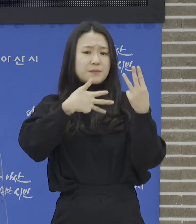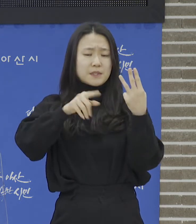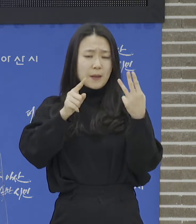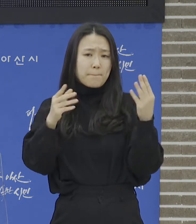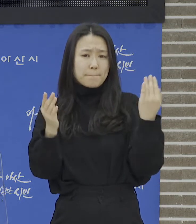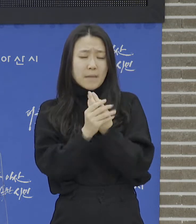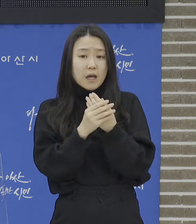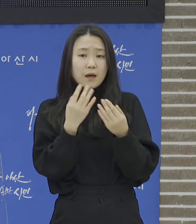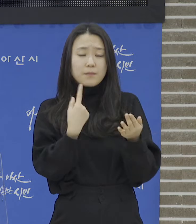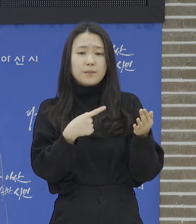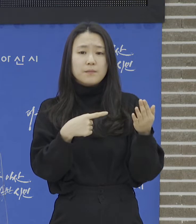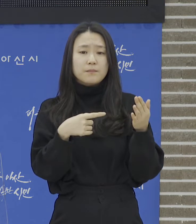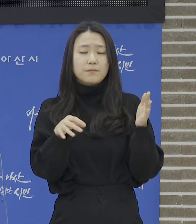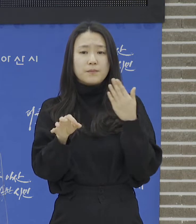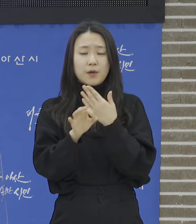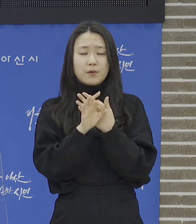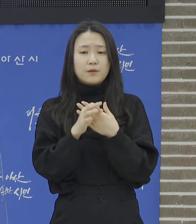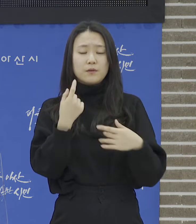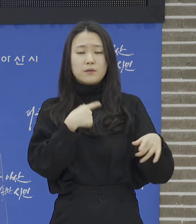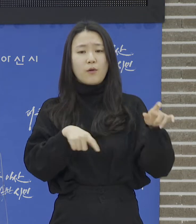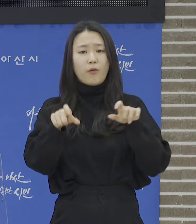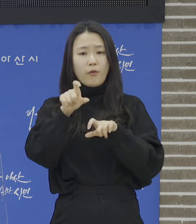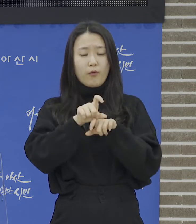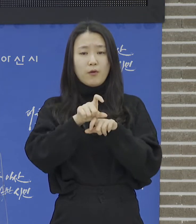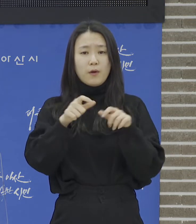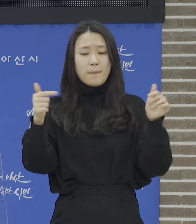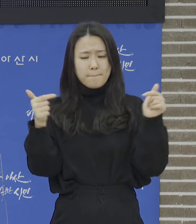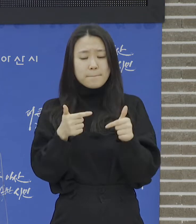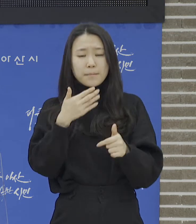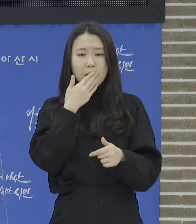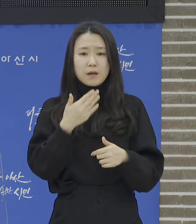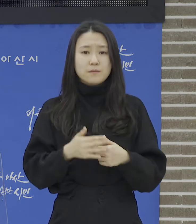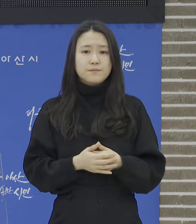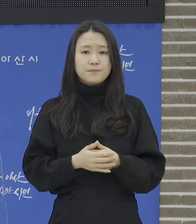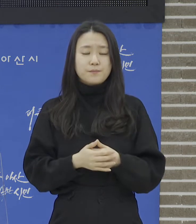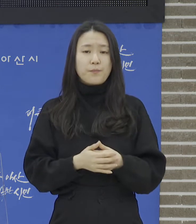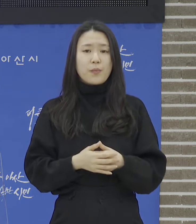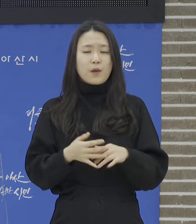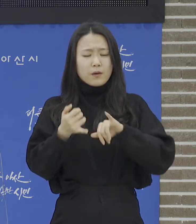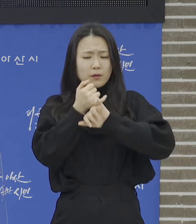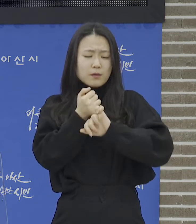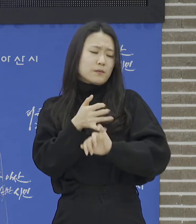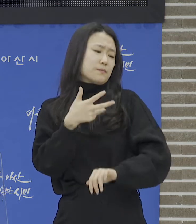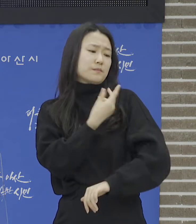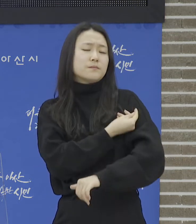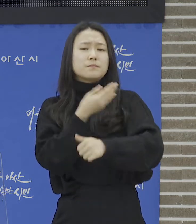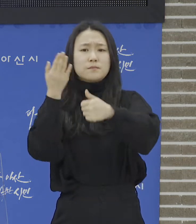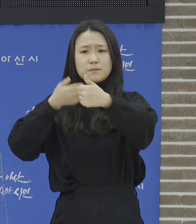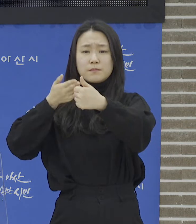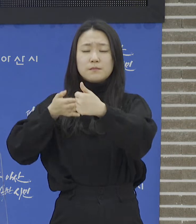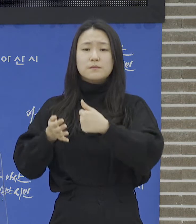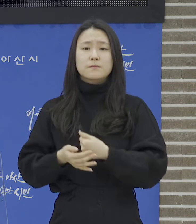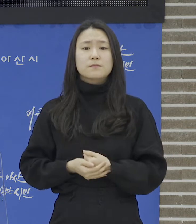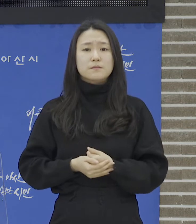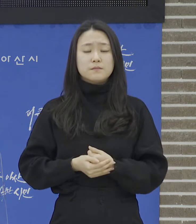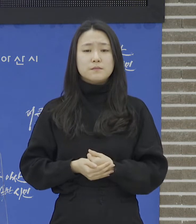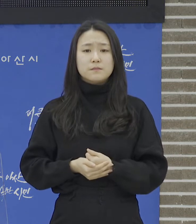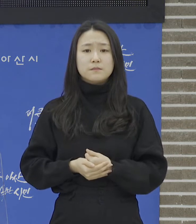당부드리지만 예방접종을 꼭 완료해 주시기 바랍니다. 우리시는 예방접종 편리 를 위해